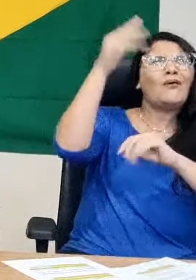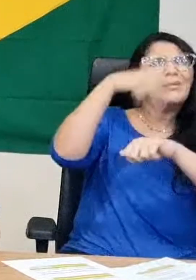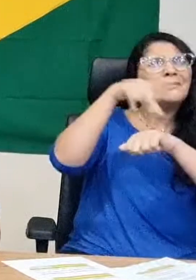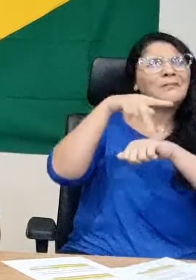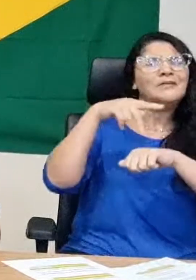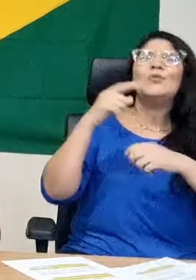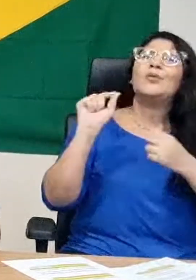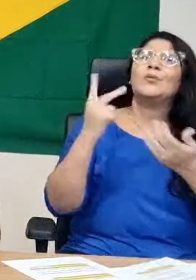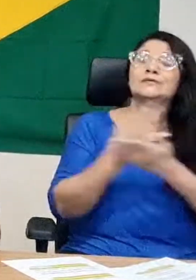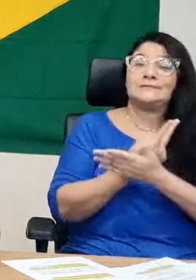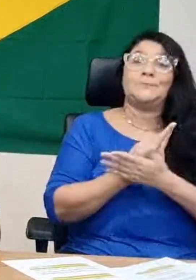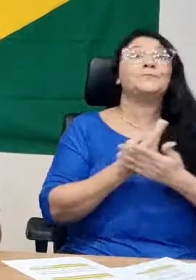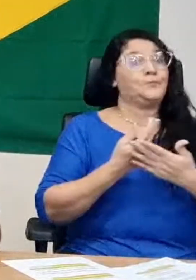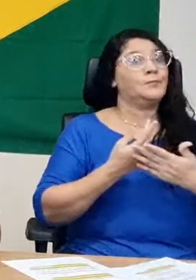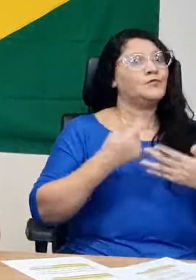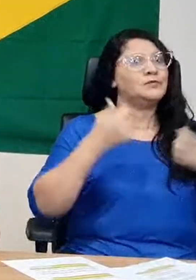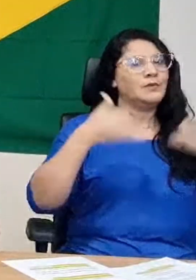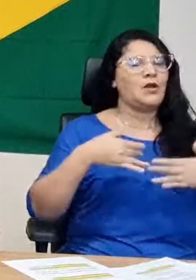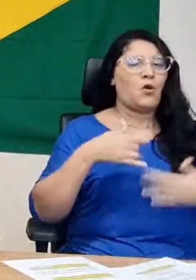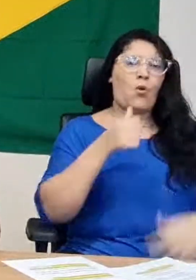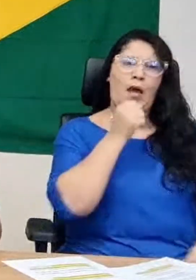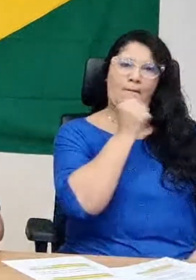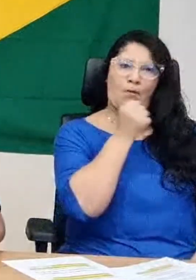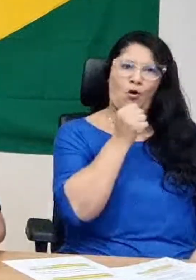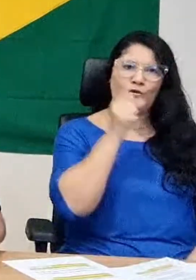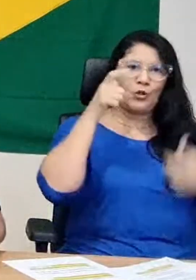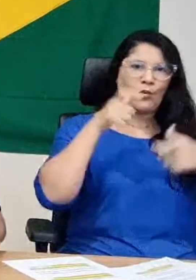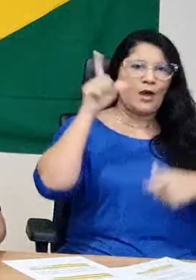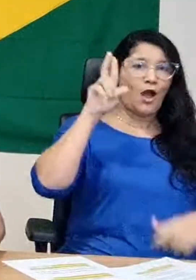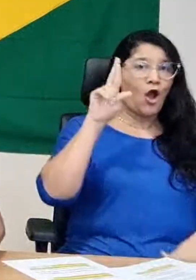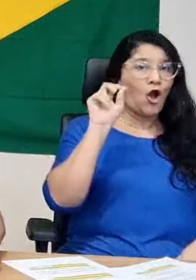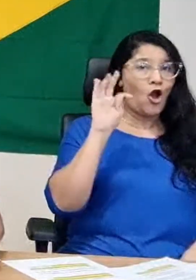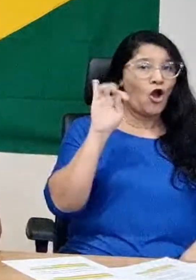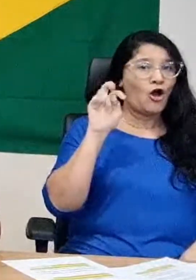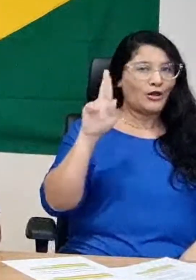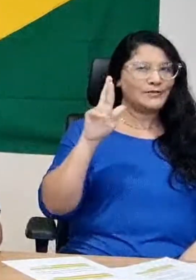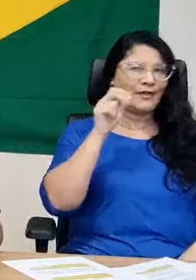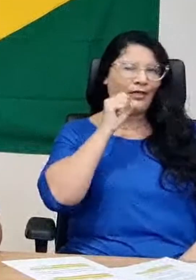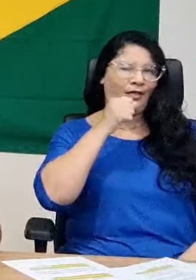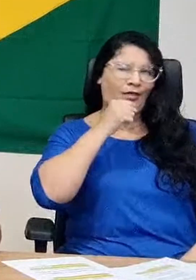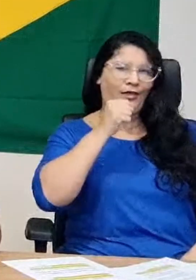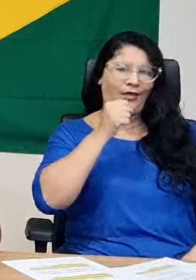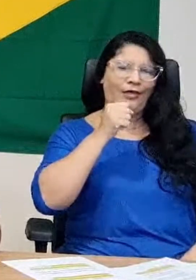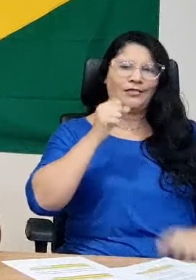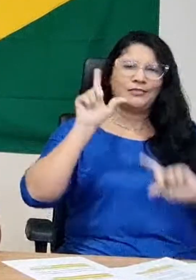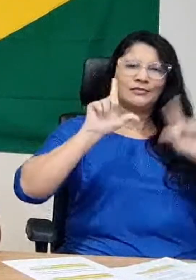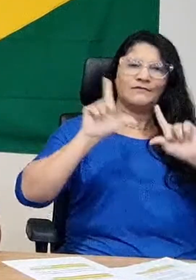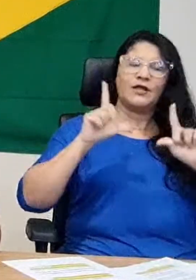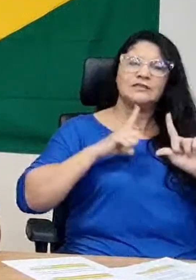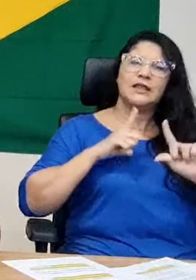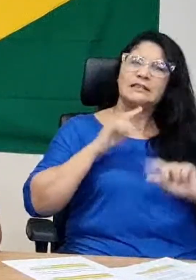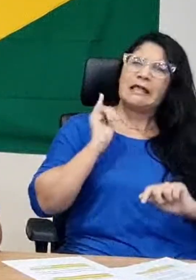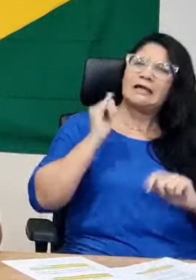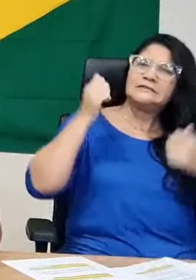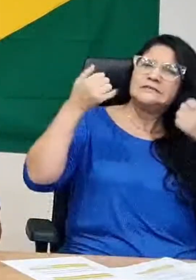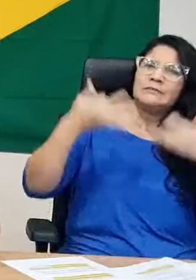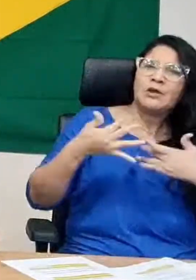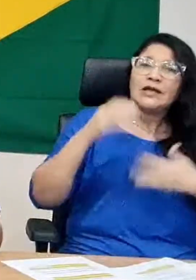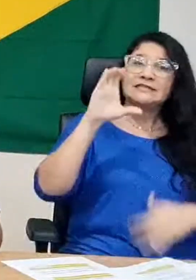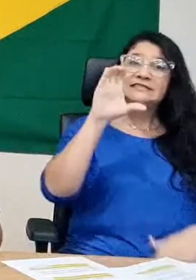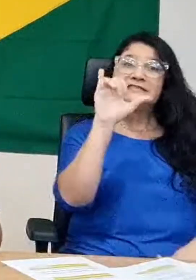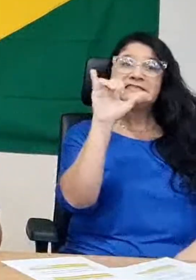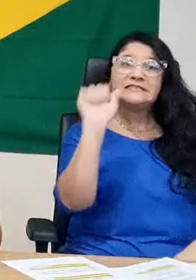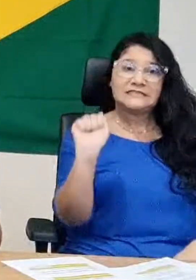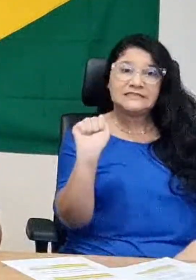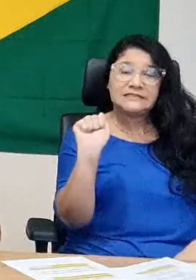Um repórter da Reuters, ele fez uma narrativa de que o diretor do Centro de Inteligência